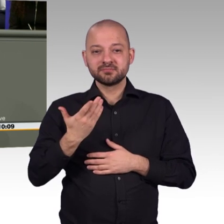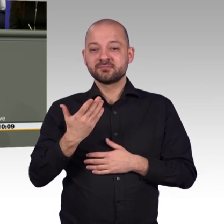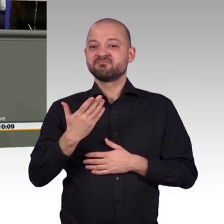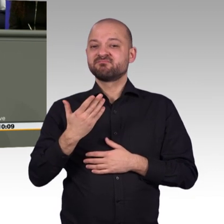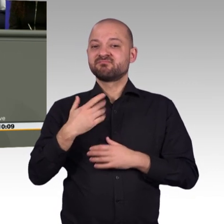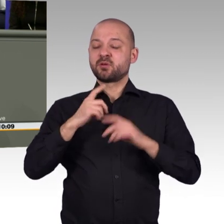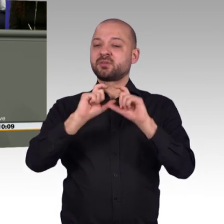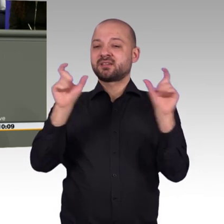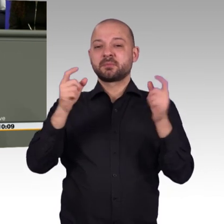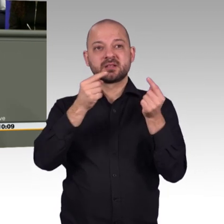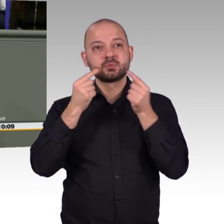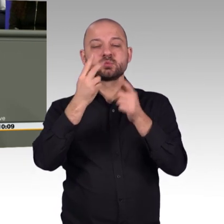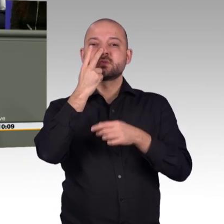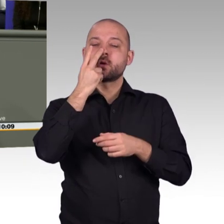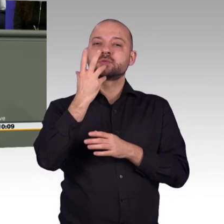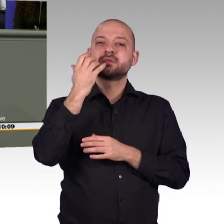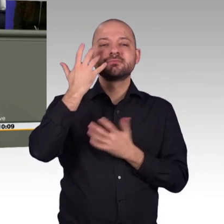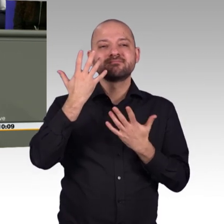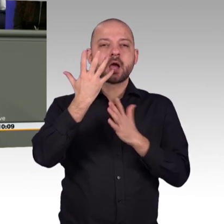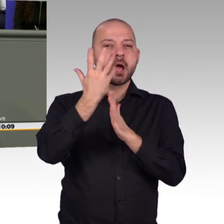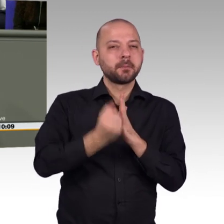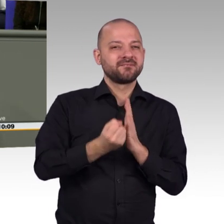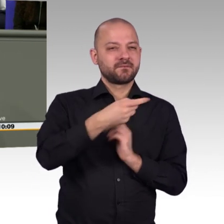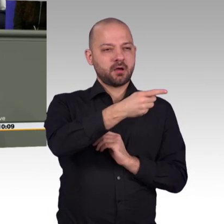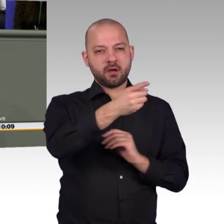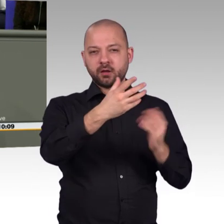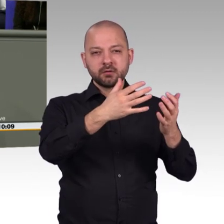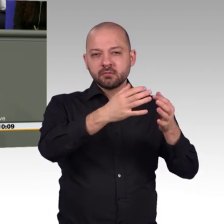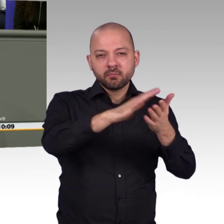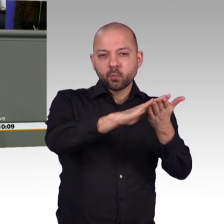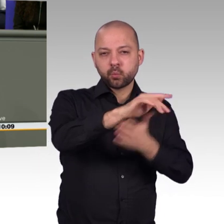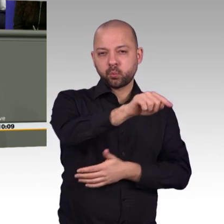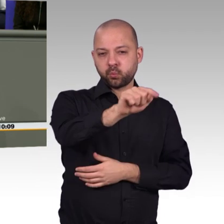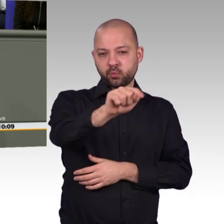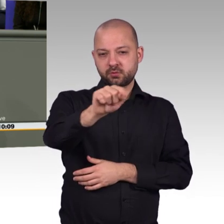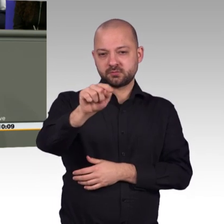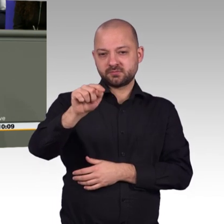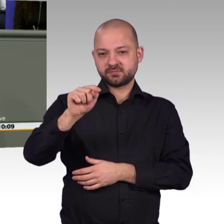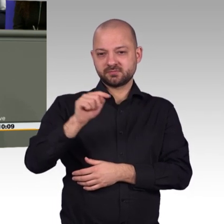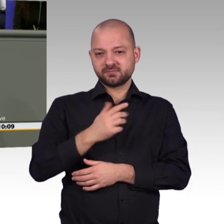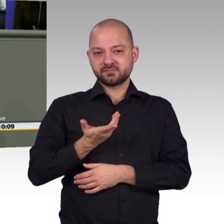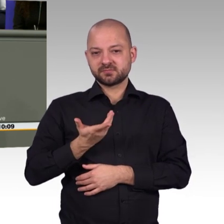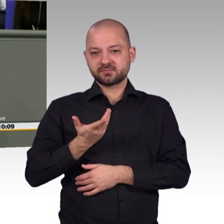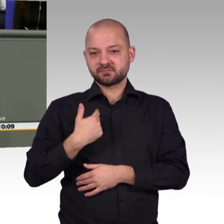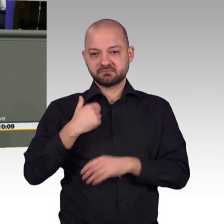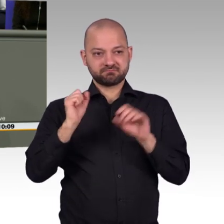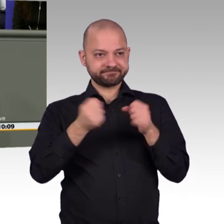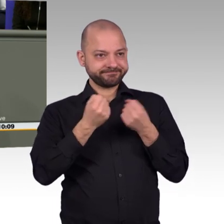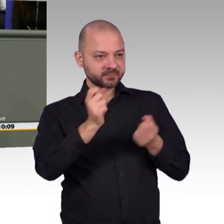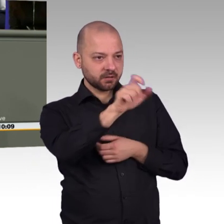digitale Anbindung Grundversorgung. Sie ist Daseinsvorsorge wie Wasser, Strom oder Heizung. Und das Gleiche gilt auch für die